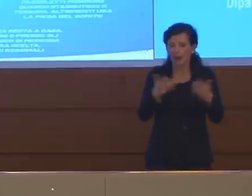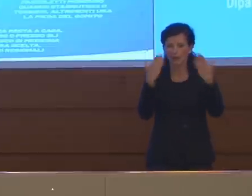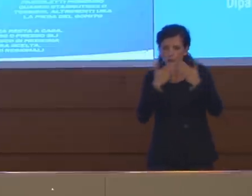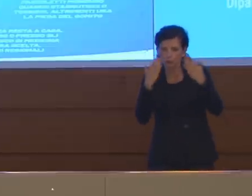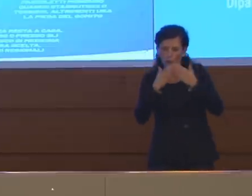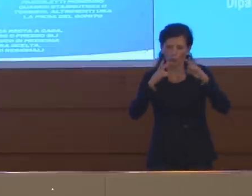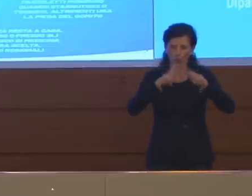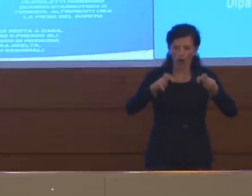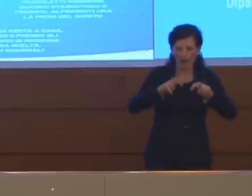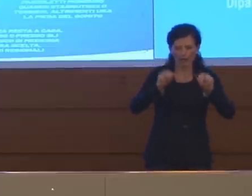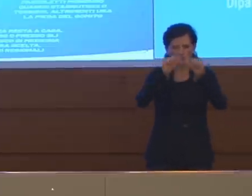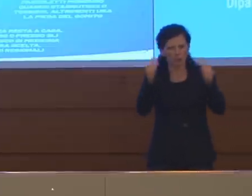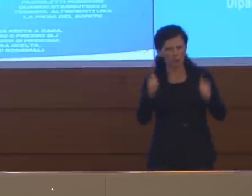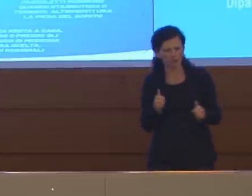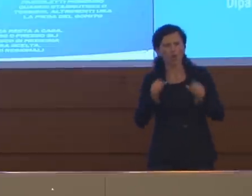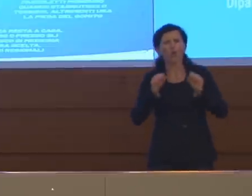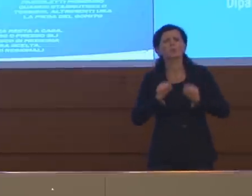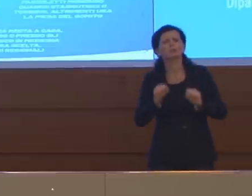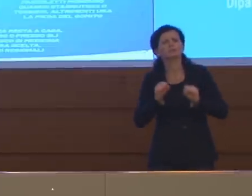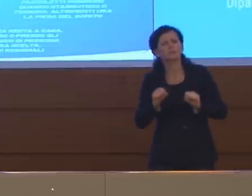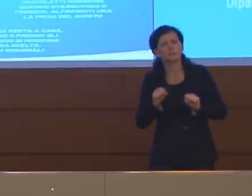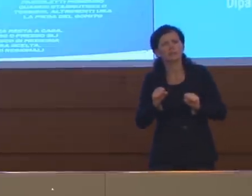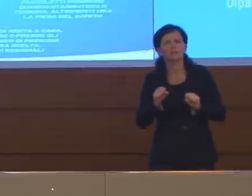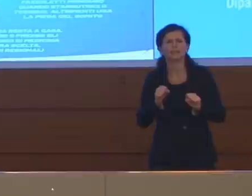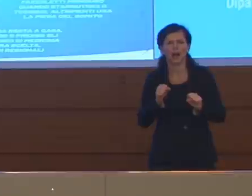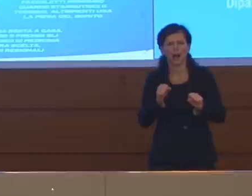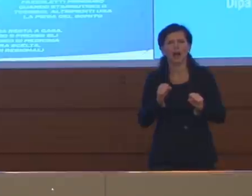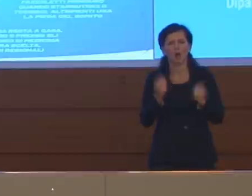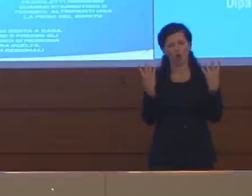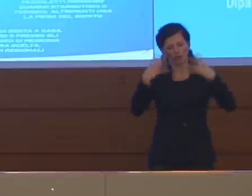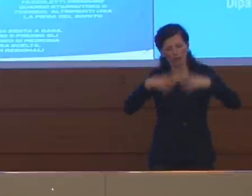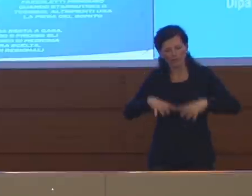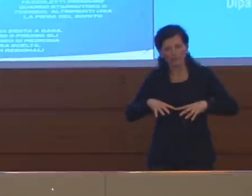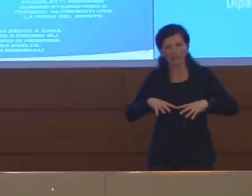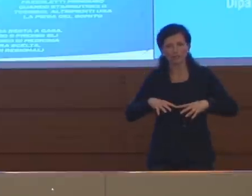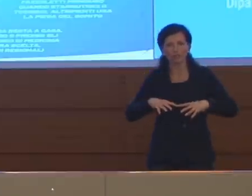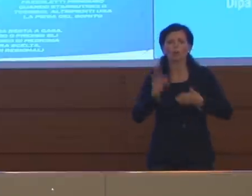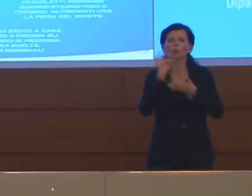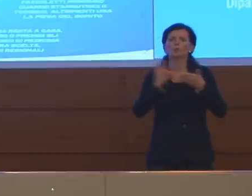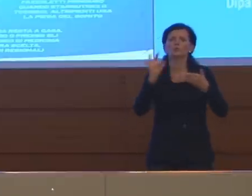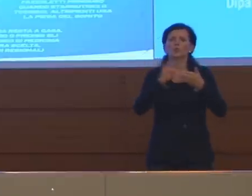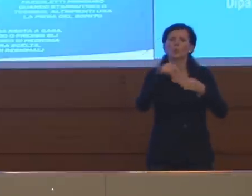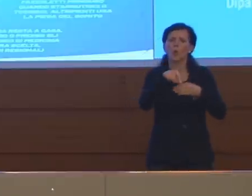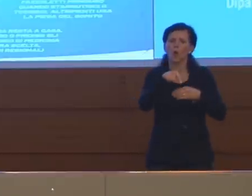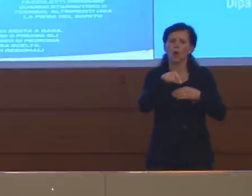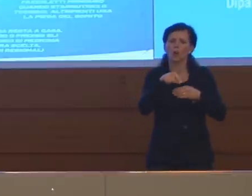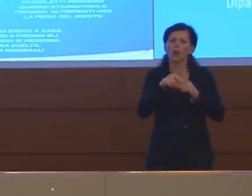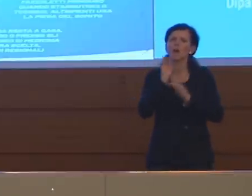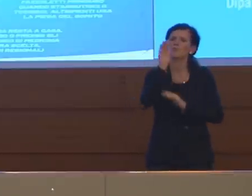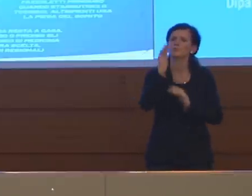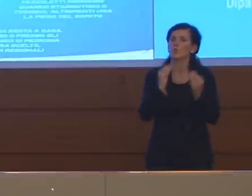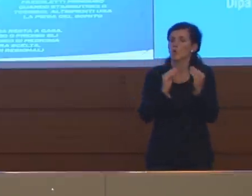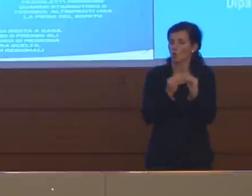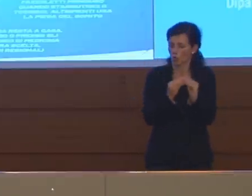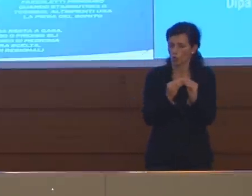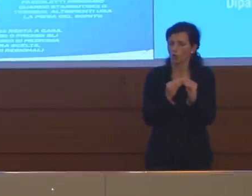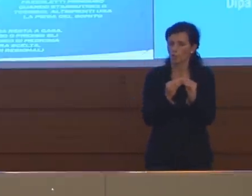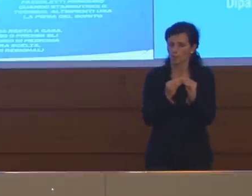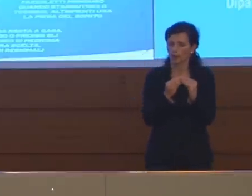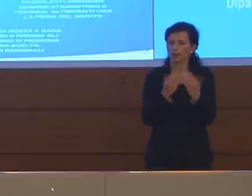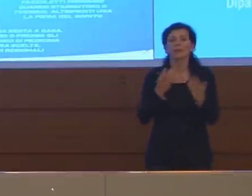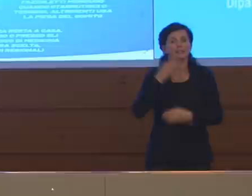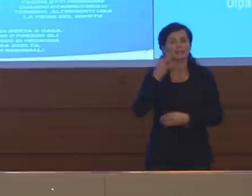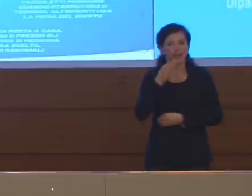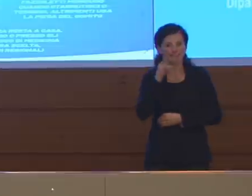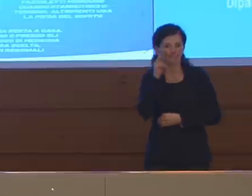anche di modelli o di possibilità di organizzazione dell'attività scolastica anche tenendo conto delle